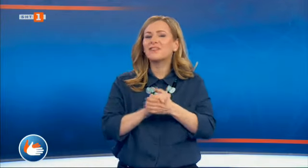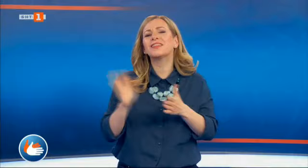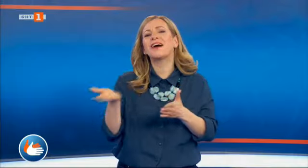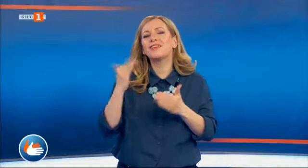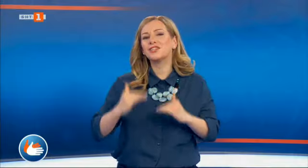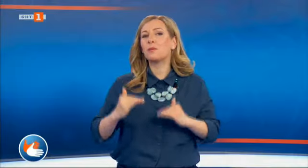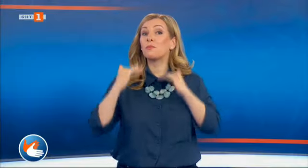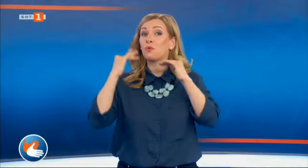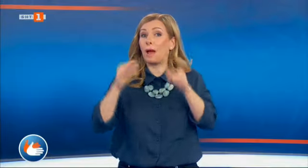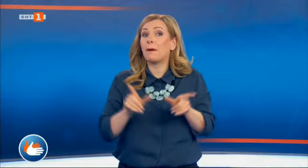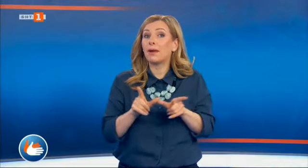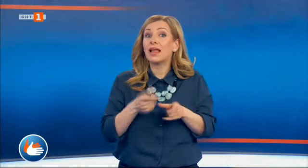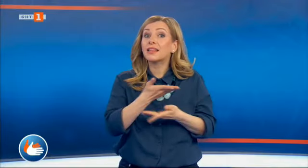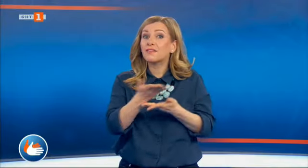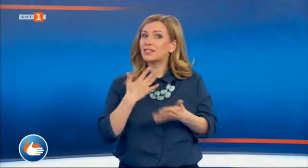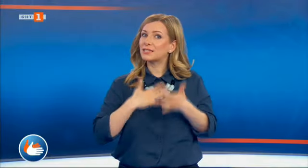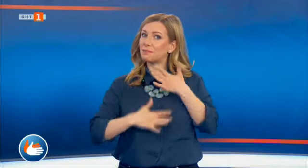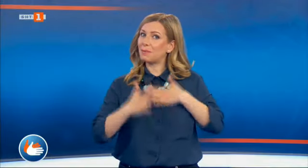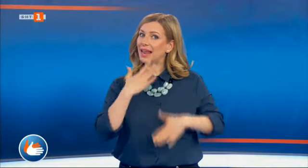Марта, а на вас пожелаваме приятно гледане!